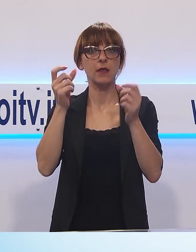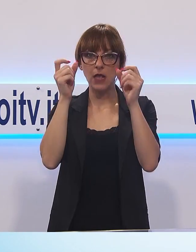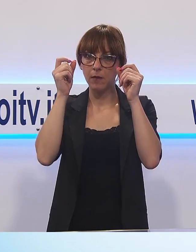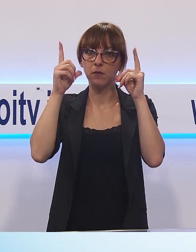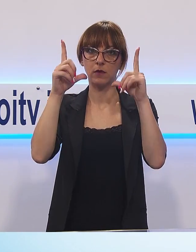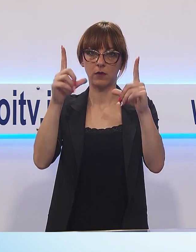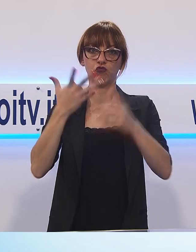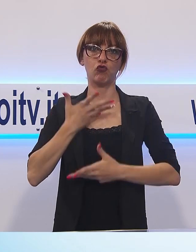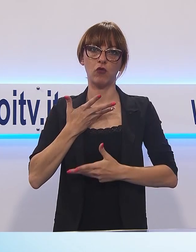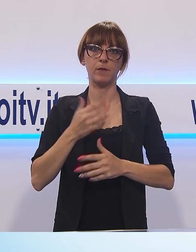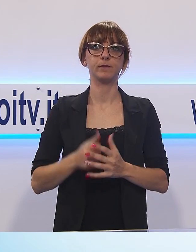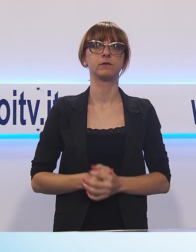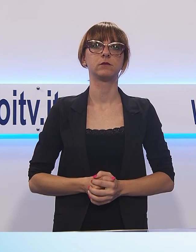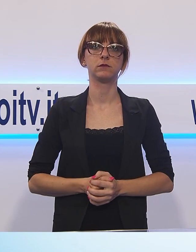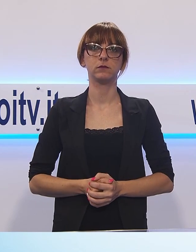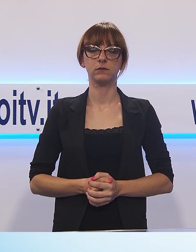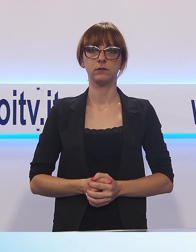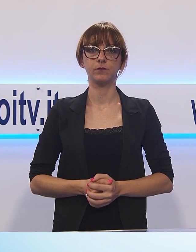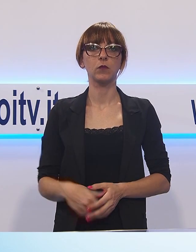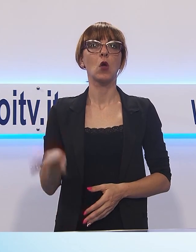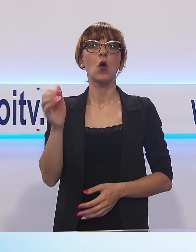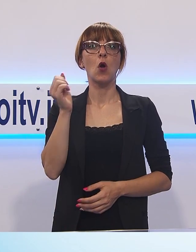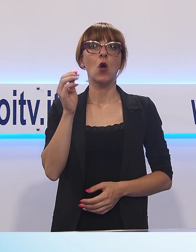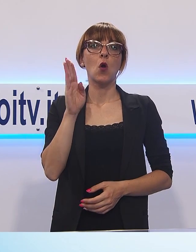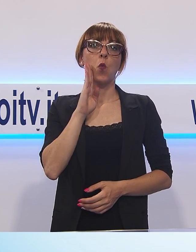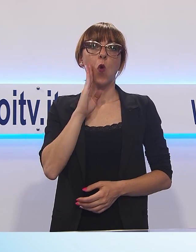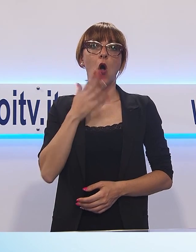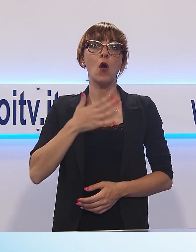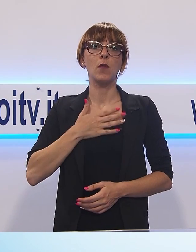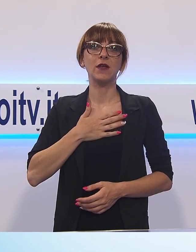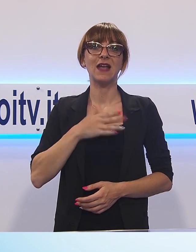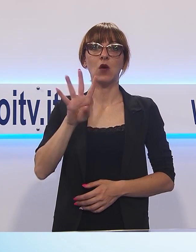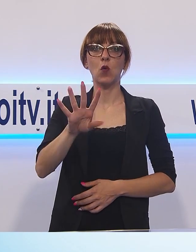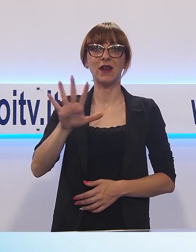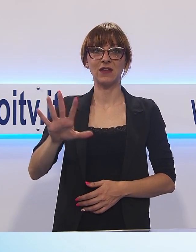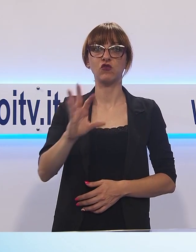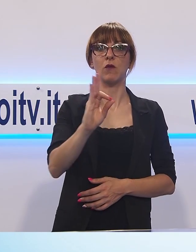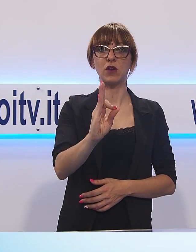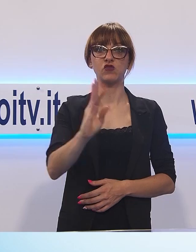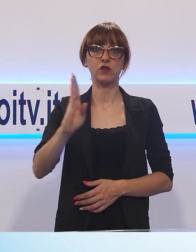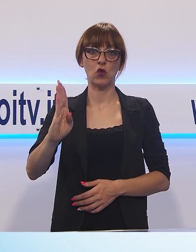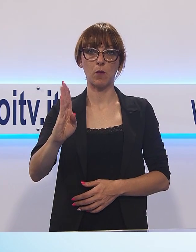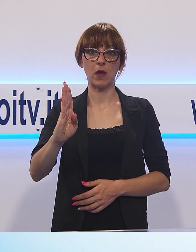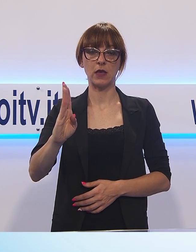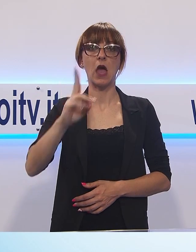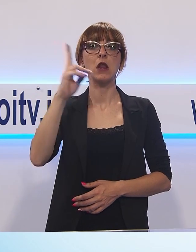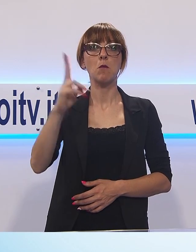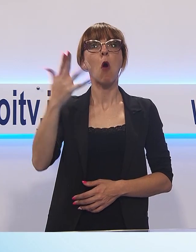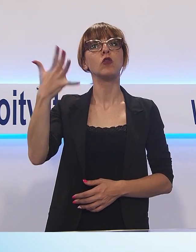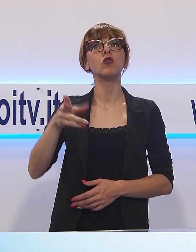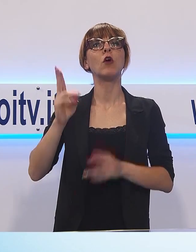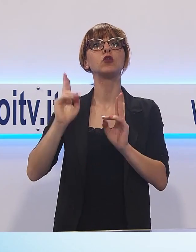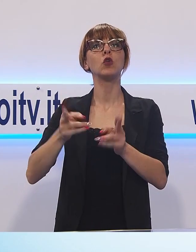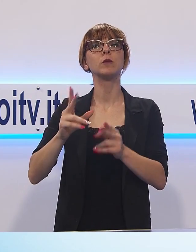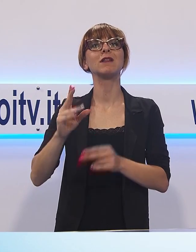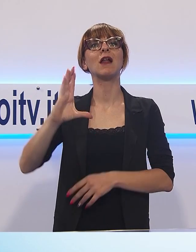E sempre per la cronaca, un uomo di 45 anni, Francesco Banchieri, è morto all'ospedale di Cisanello, dove era ricoverato